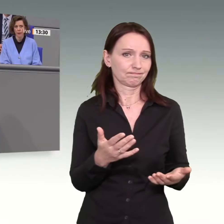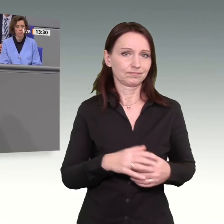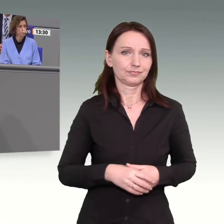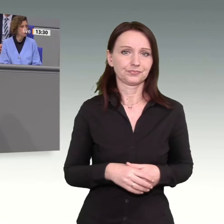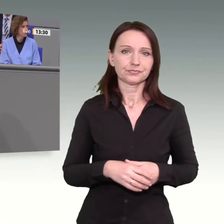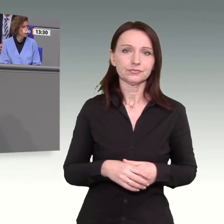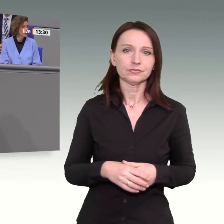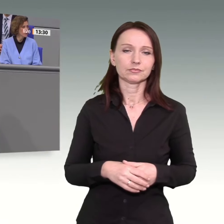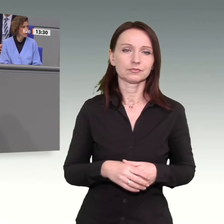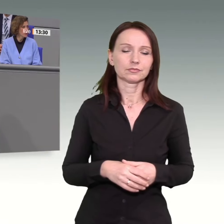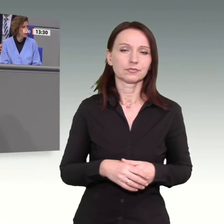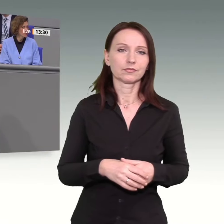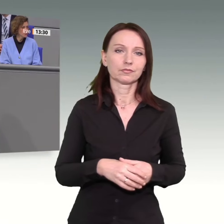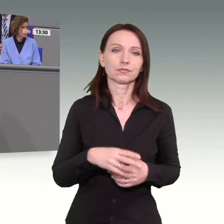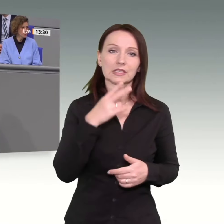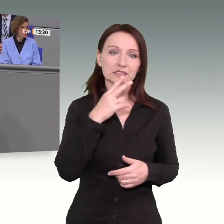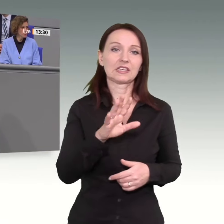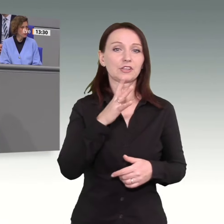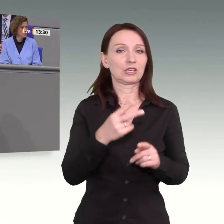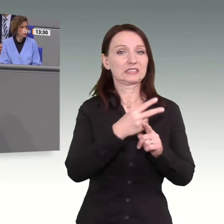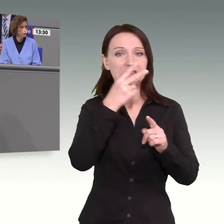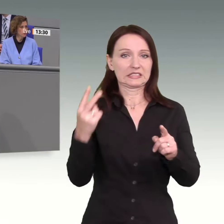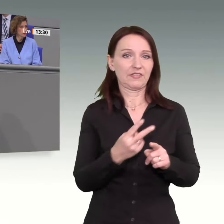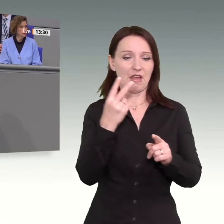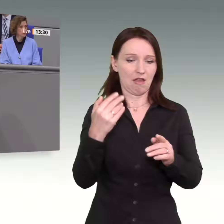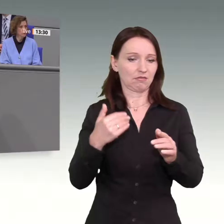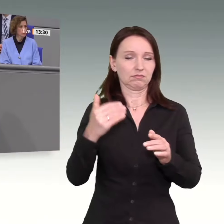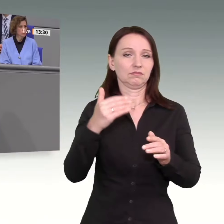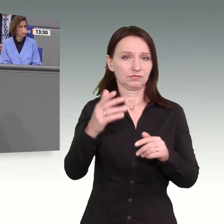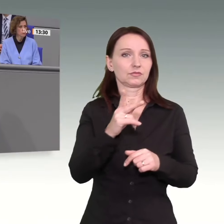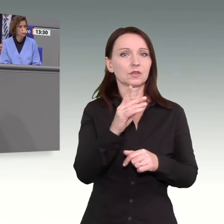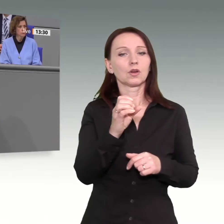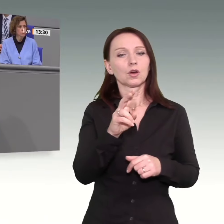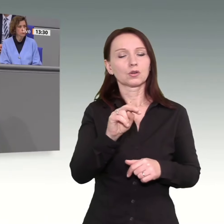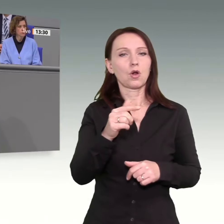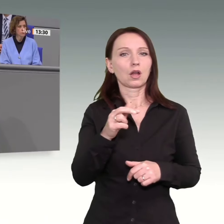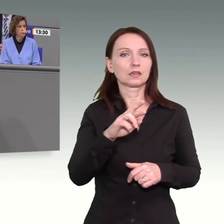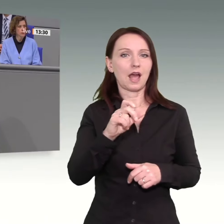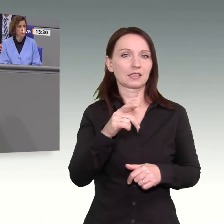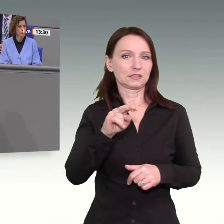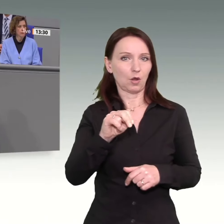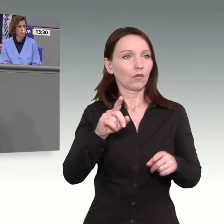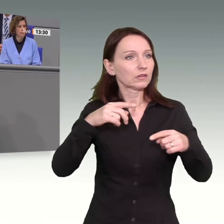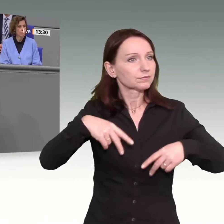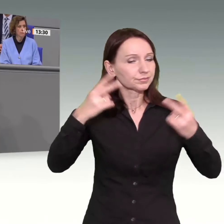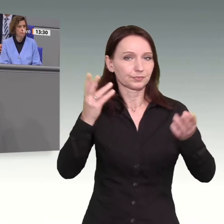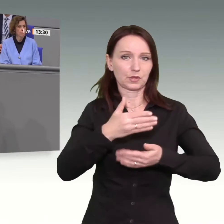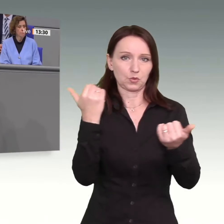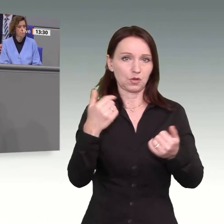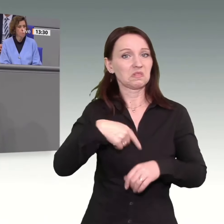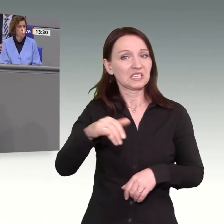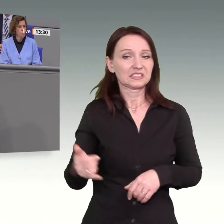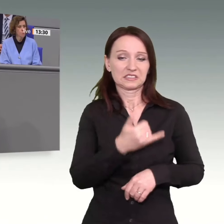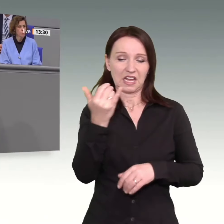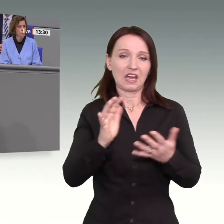voraussichtlich zwei aufeinanderfolgenden Jahren. Dies Jahr werden wir wahrscheinlich auch wieder eine Rezession sehen. Das hatten wir in zwei Jahrzehnten